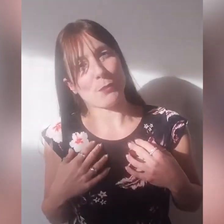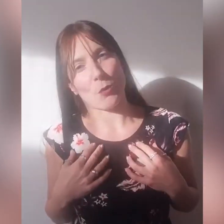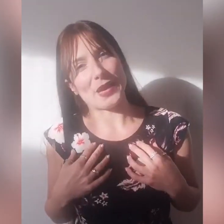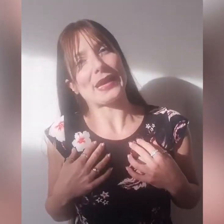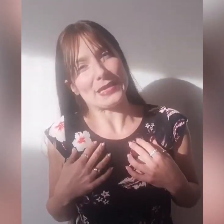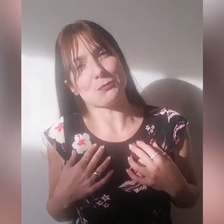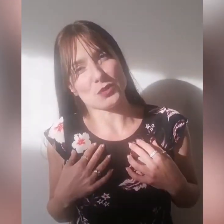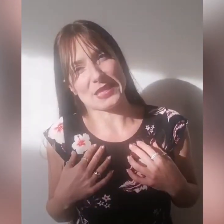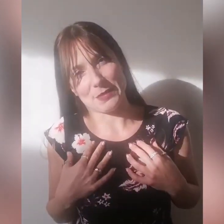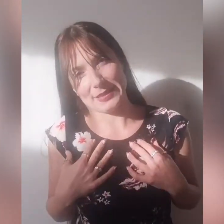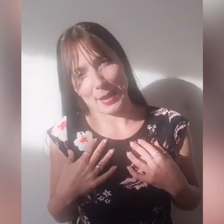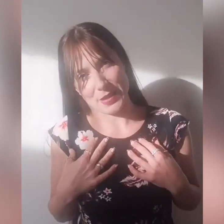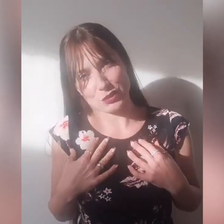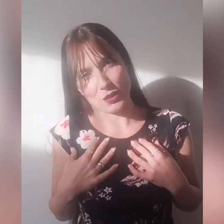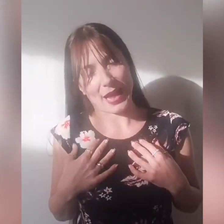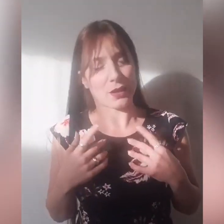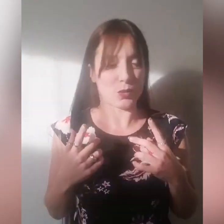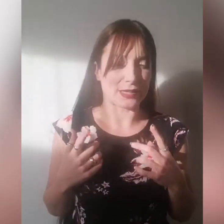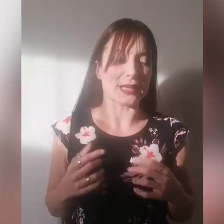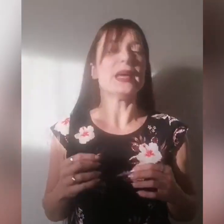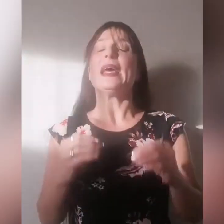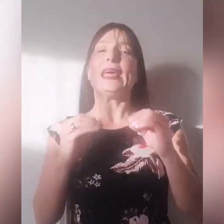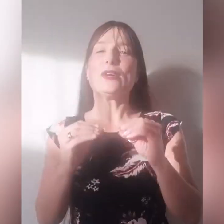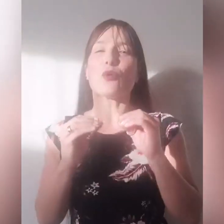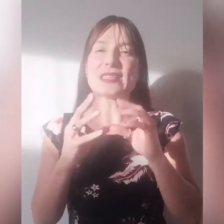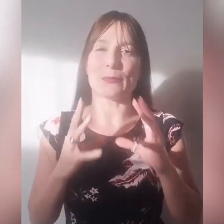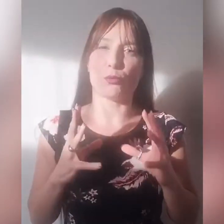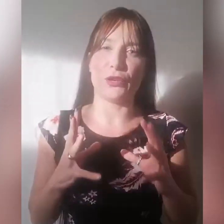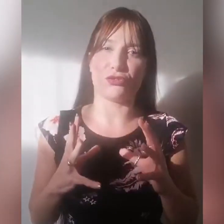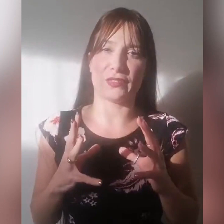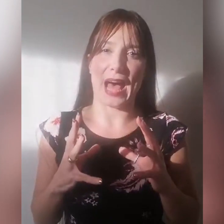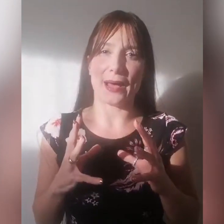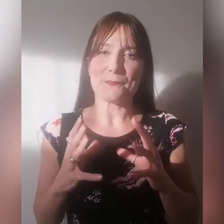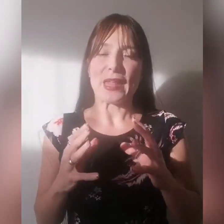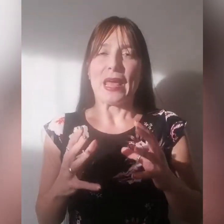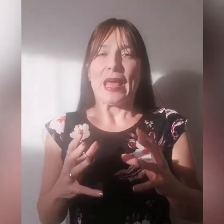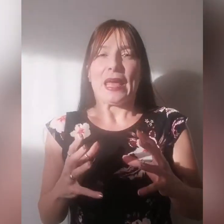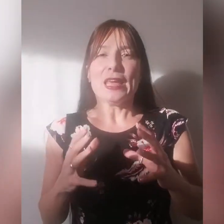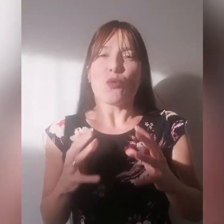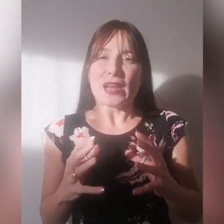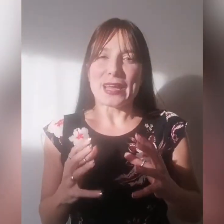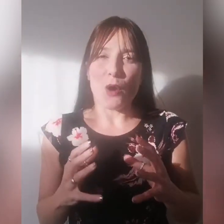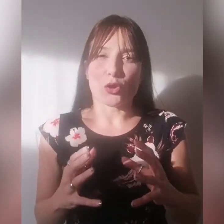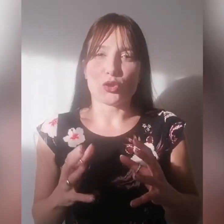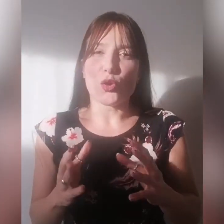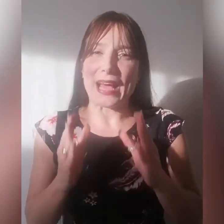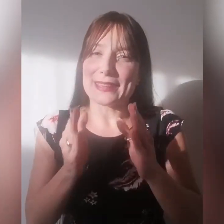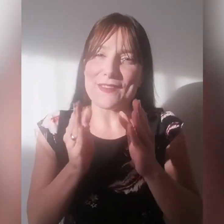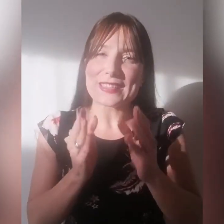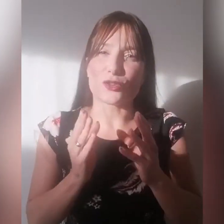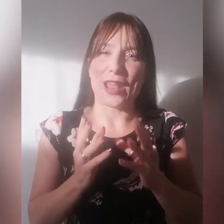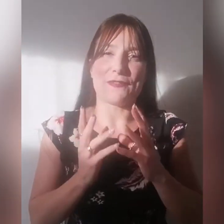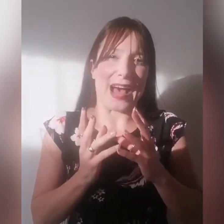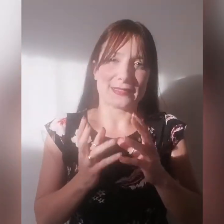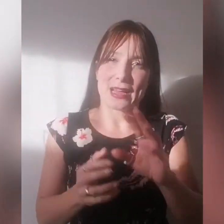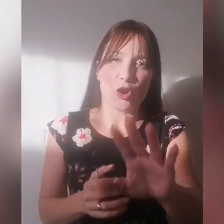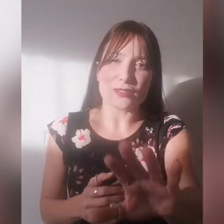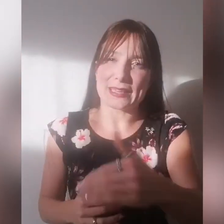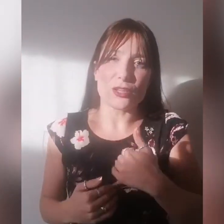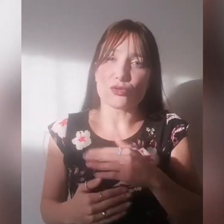propria responsabilità personale quindi in questa pubblicità, in qualche modo noi attraverso la fanta, cosa che io